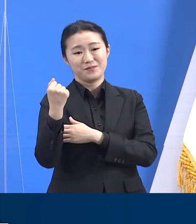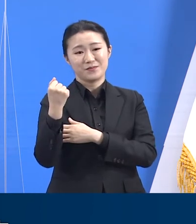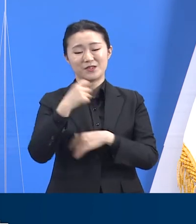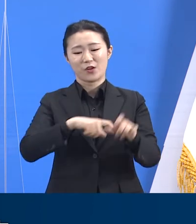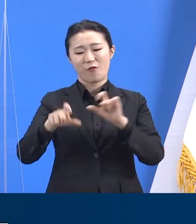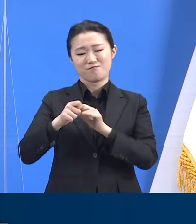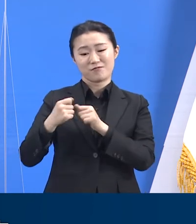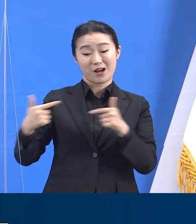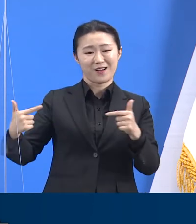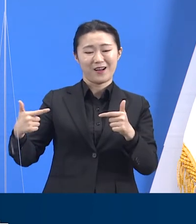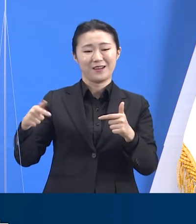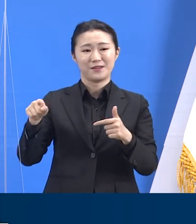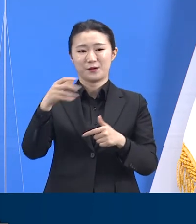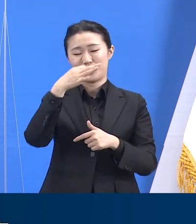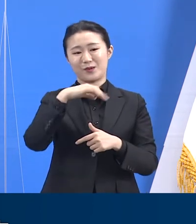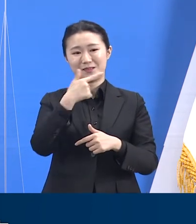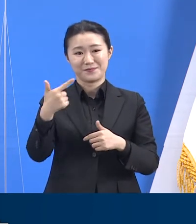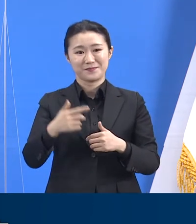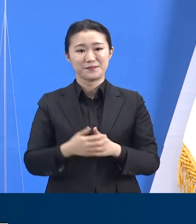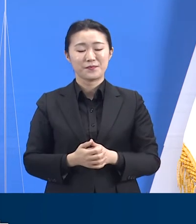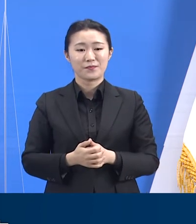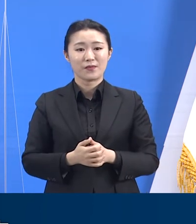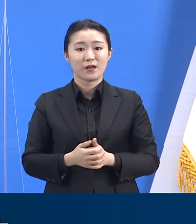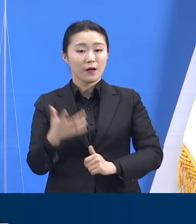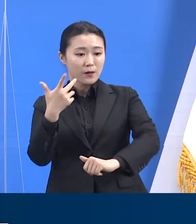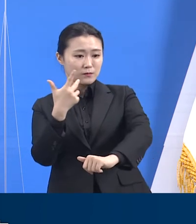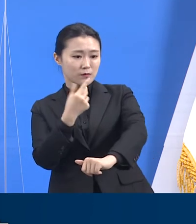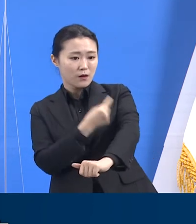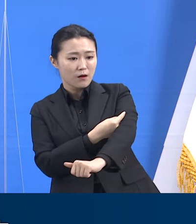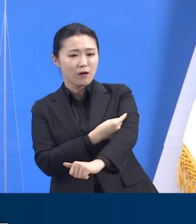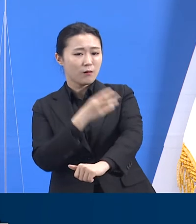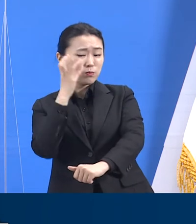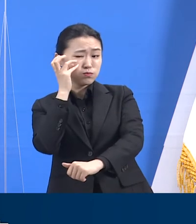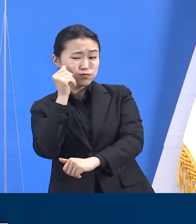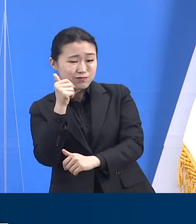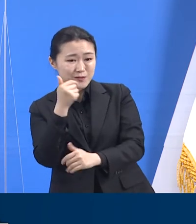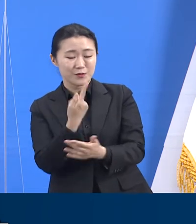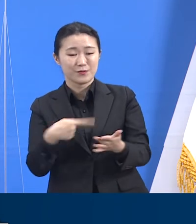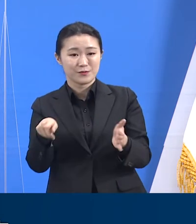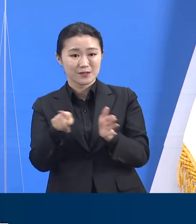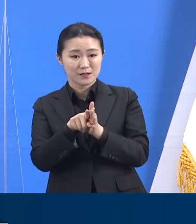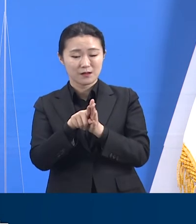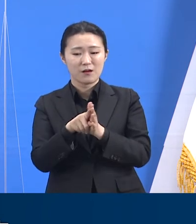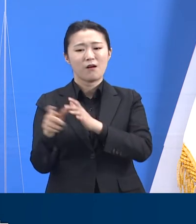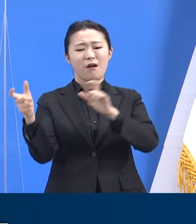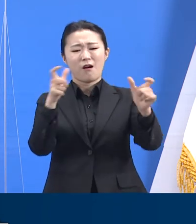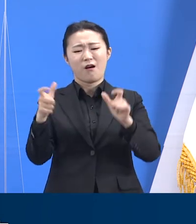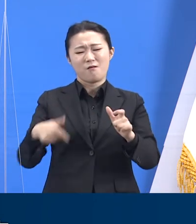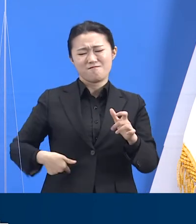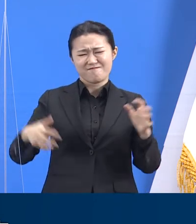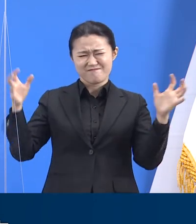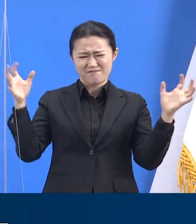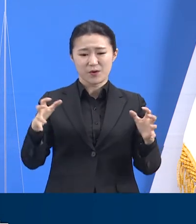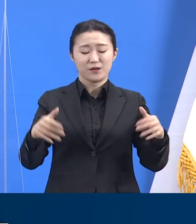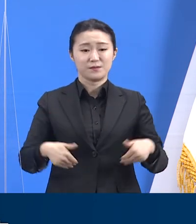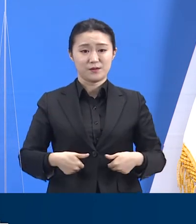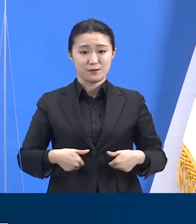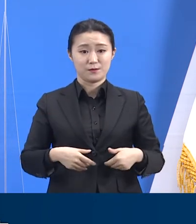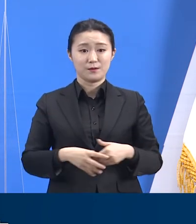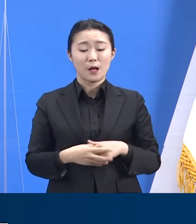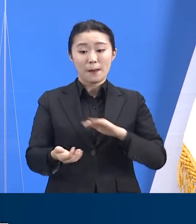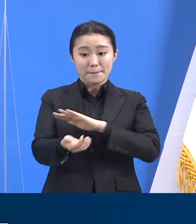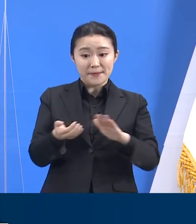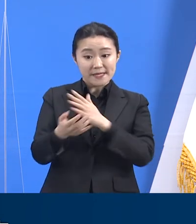백신 접종 사업을 차질 없이 수행하기 위해서는 각계각층의 협력이 필수입니다. 사전 예약